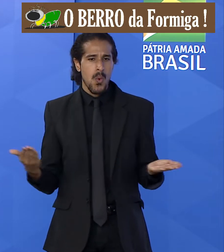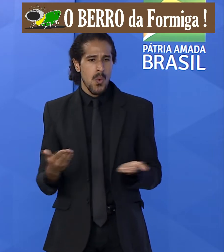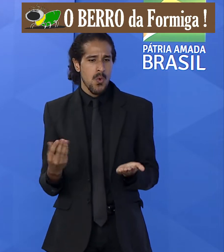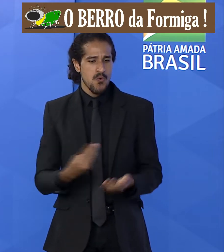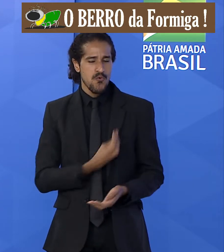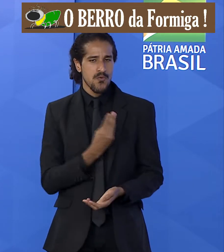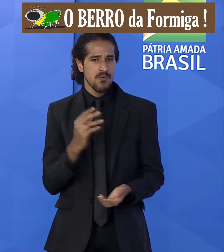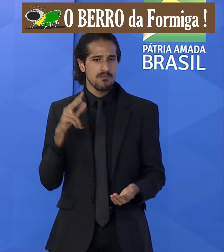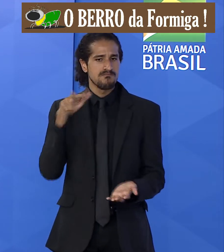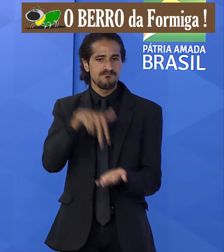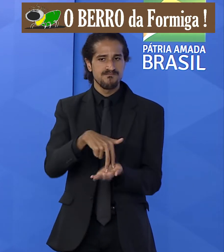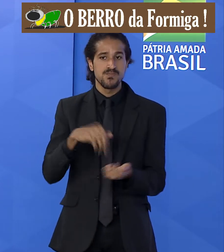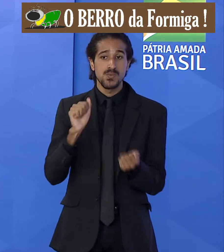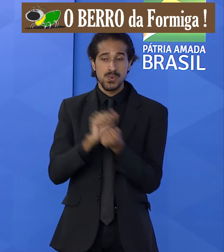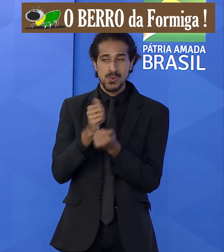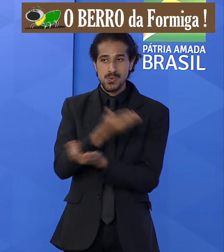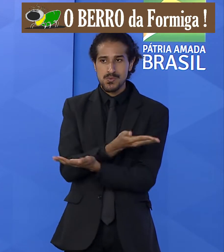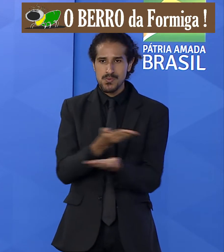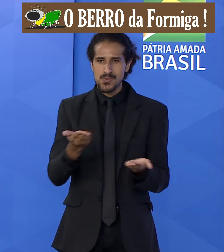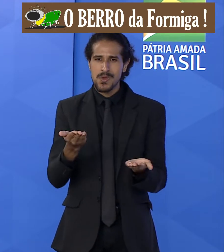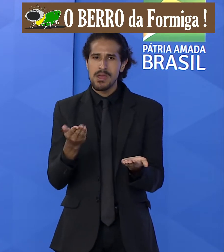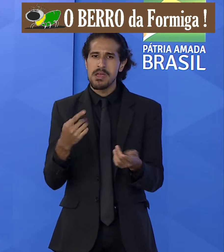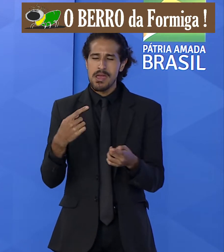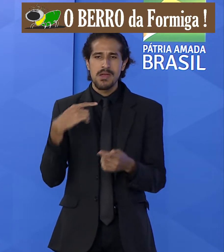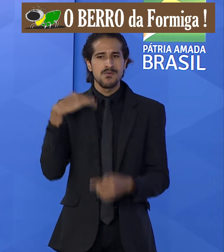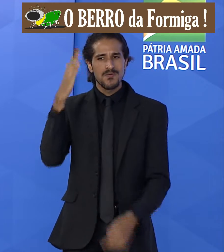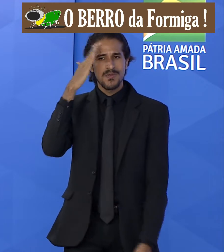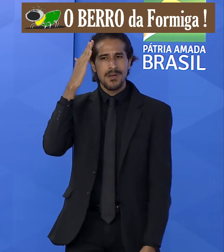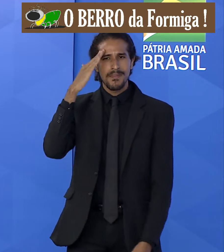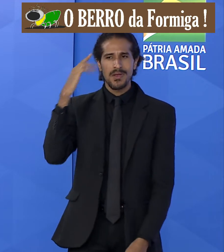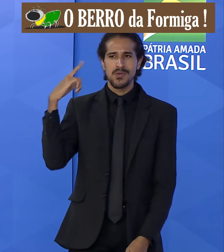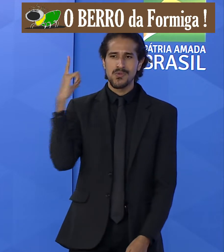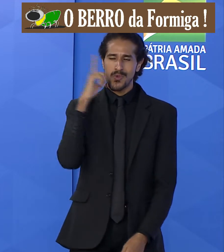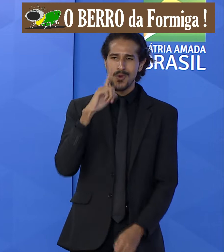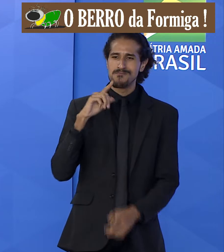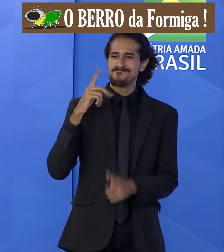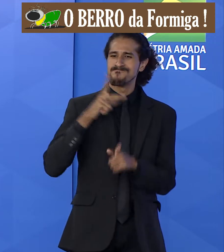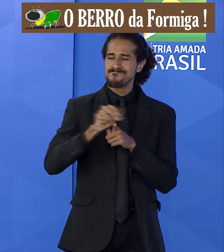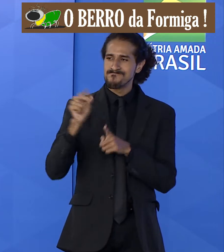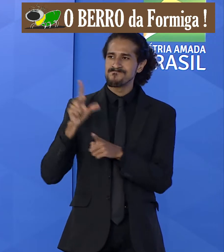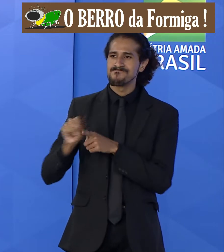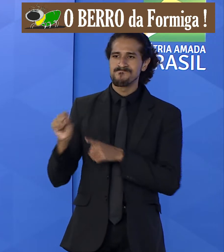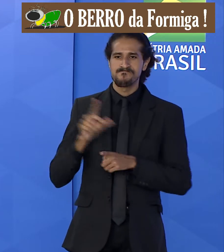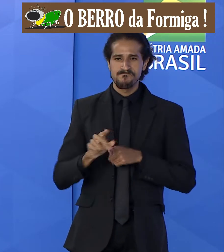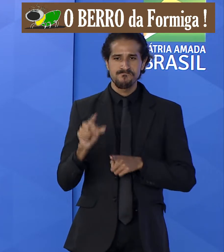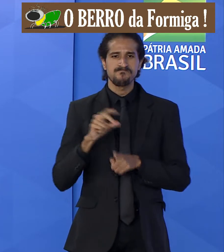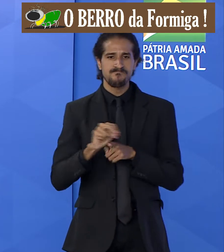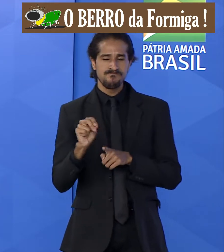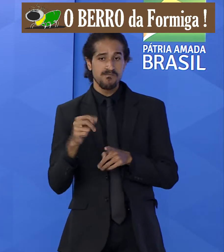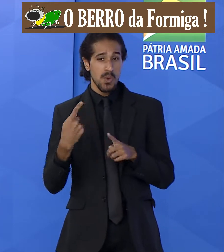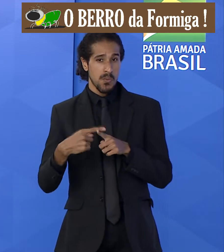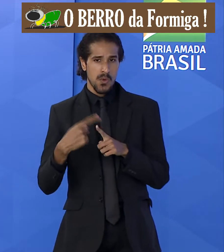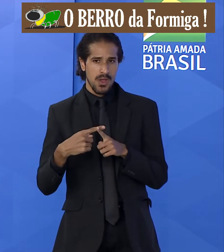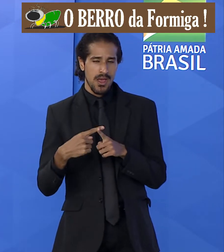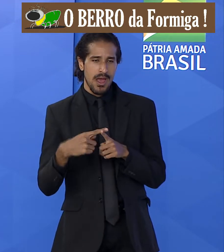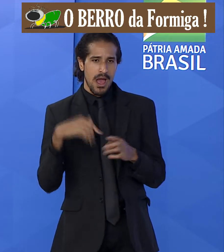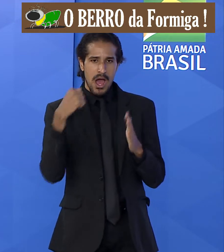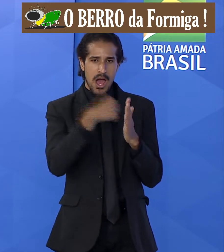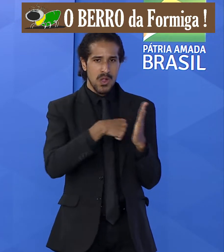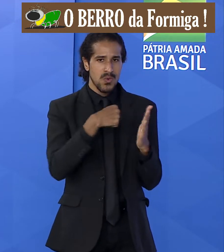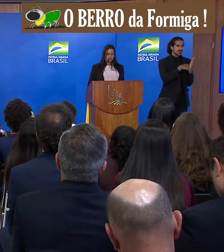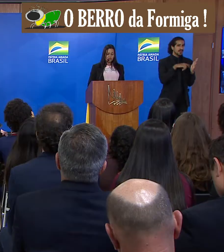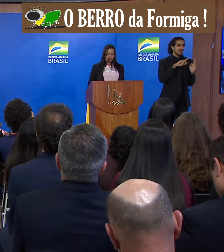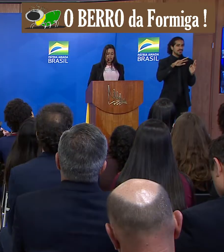vocês é saber que estamos colhendo frutos e saber ainda que a nossa luta não está sendo em vão